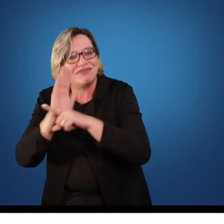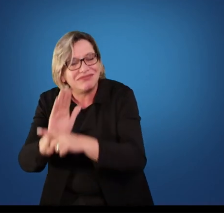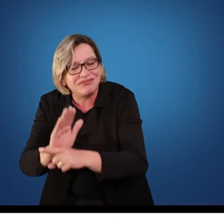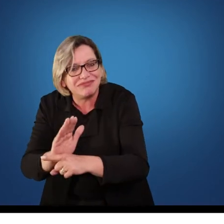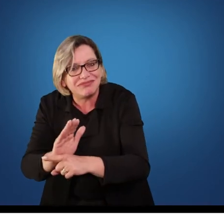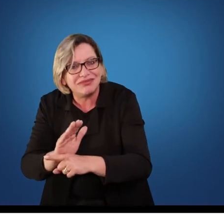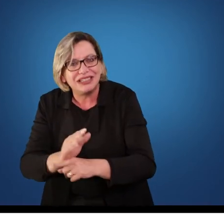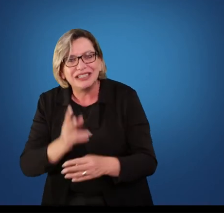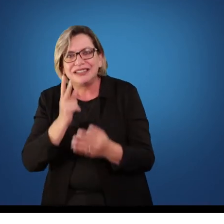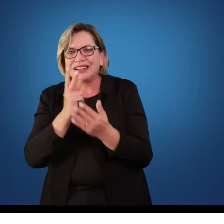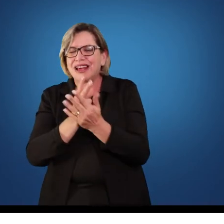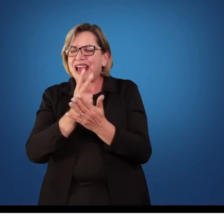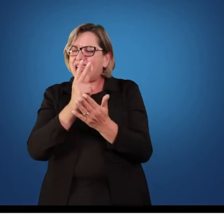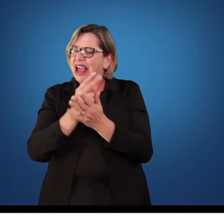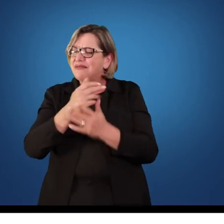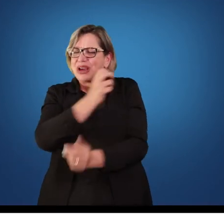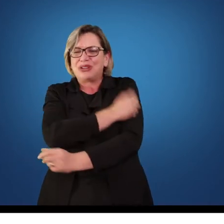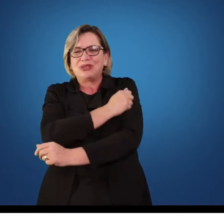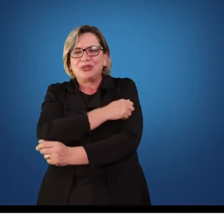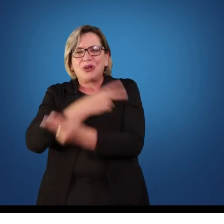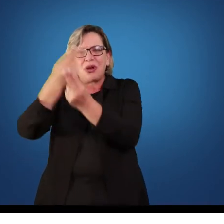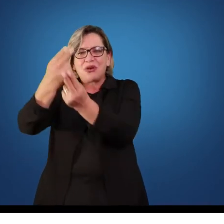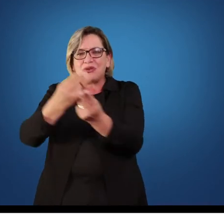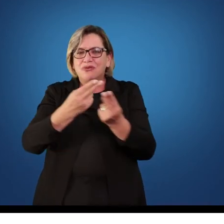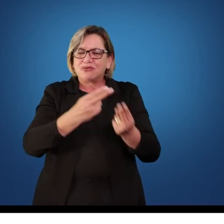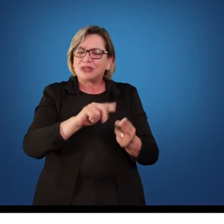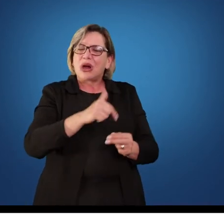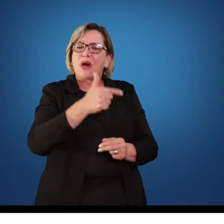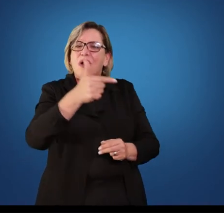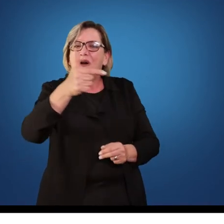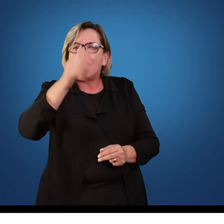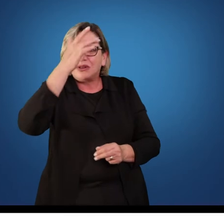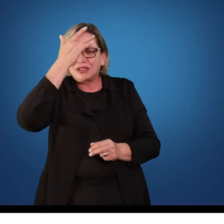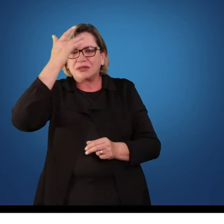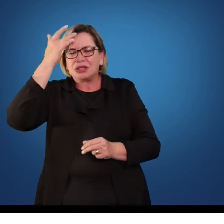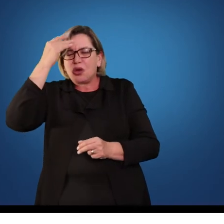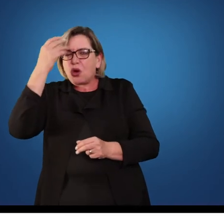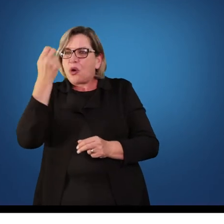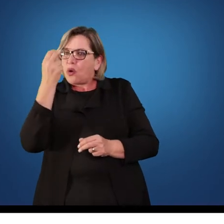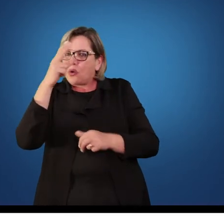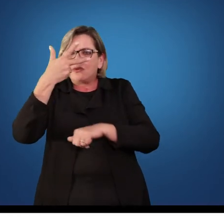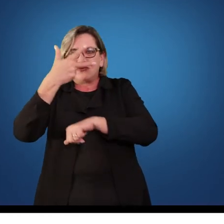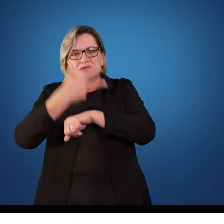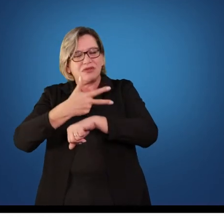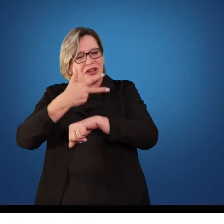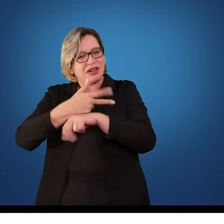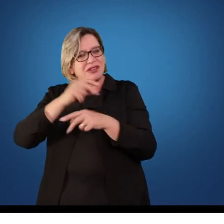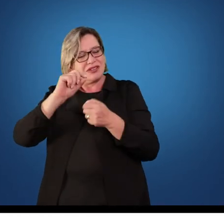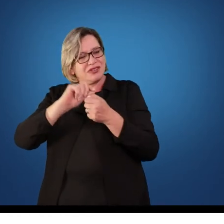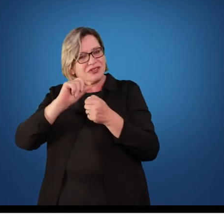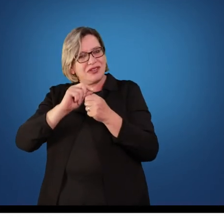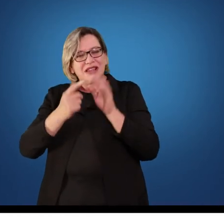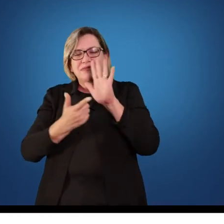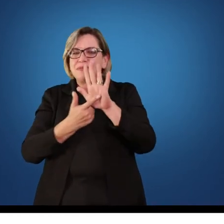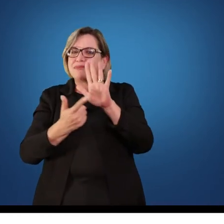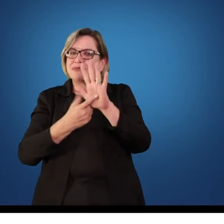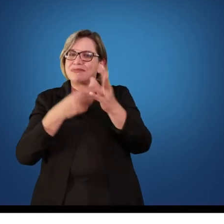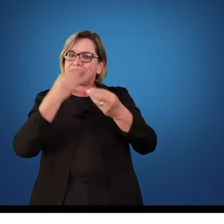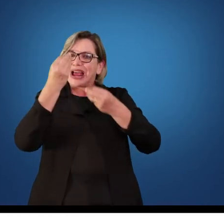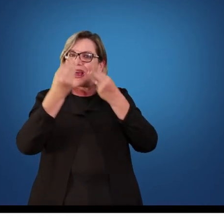os alunos trazem de fora. Ou eles fazem um vídeo, fazem alguma coisa para mostrar para os colegas para trabalhar a aula. E eles se sentem tão importantes que aquele